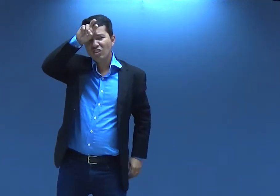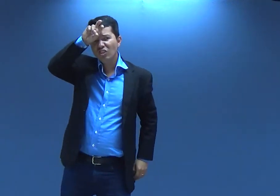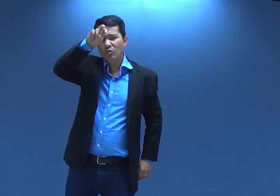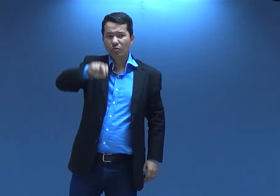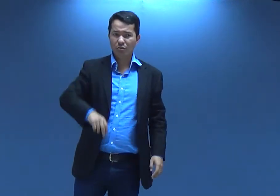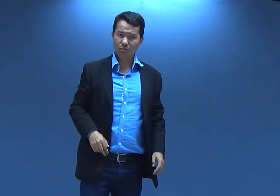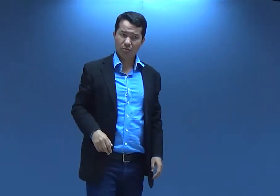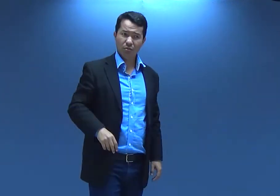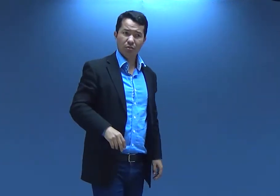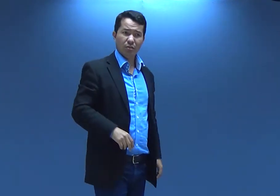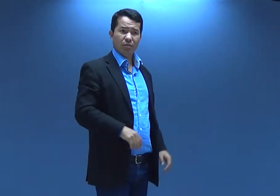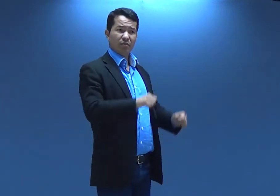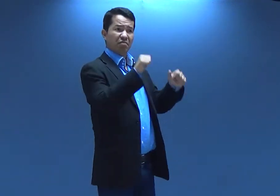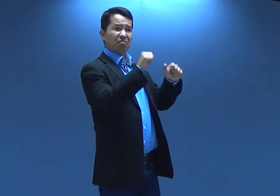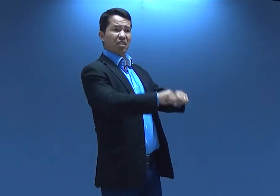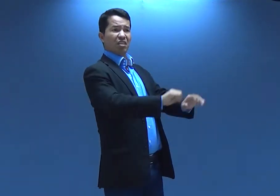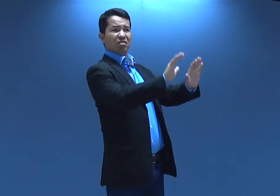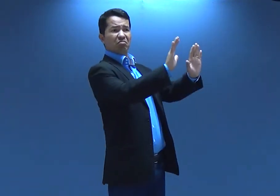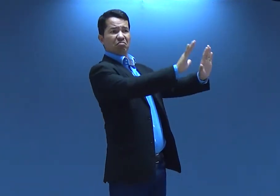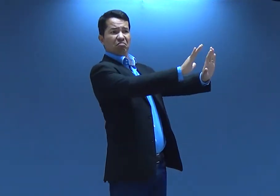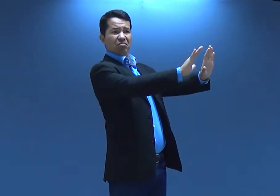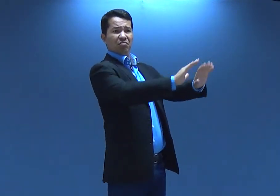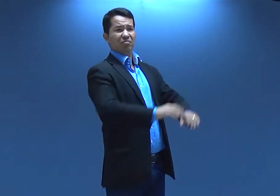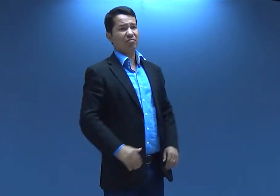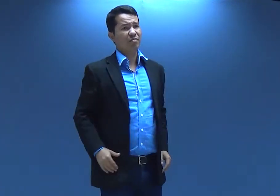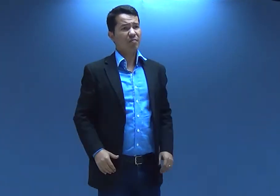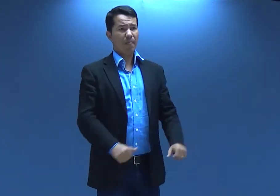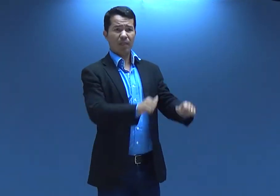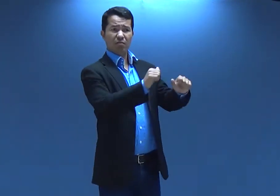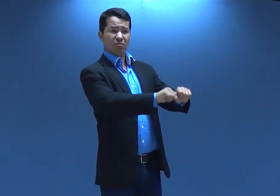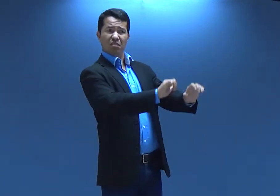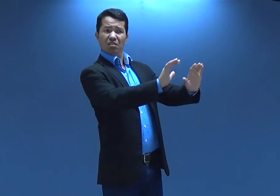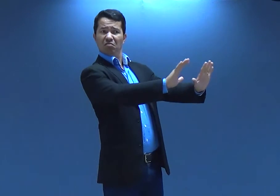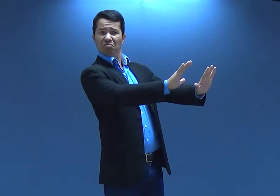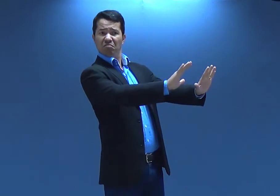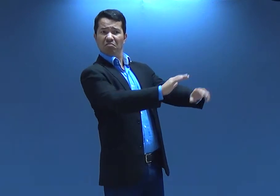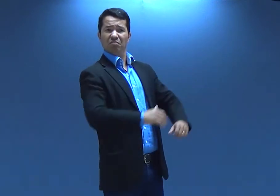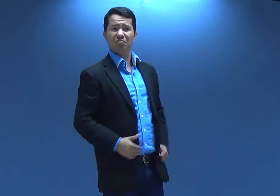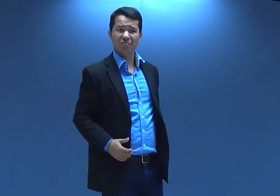Até o Egito. E ficaram lá. Né?